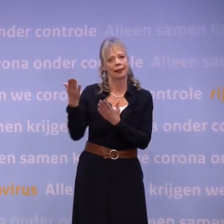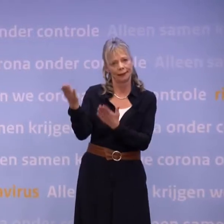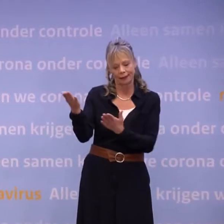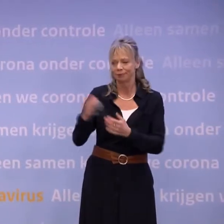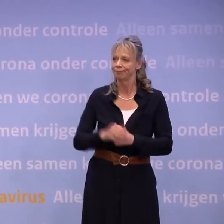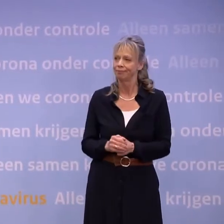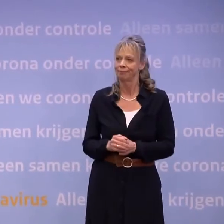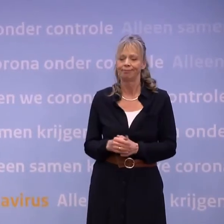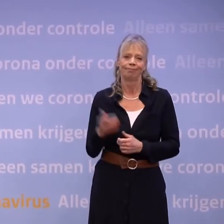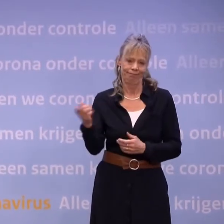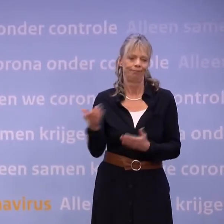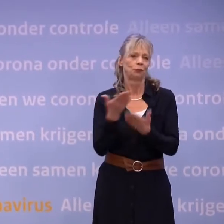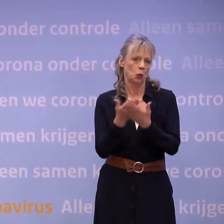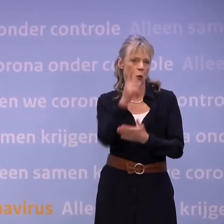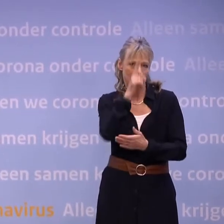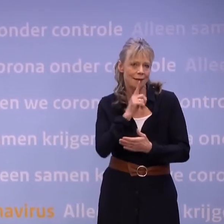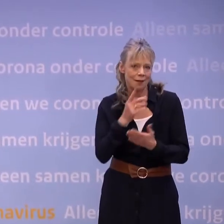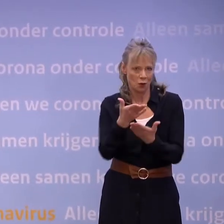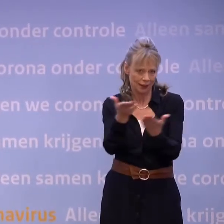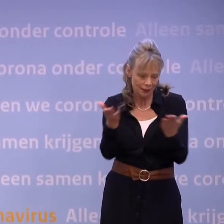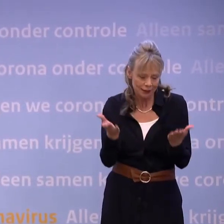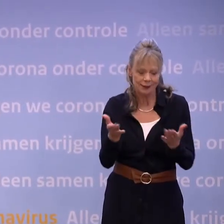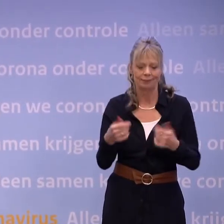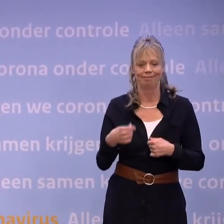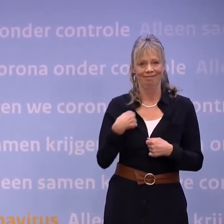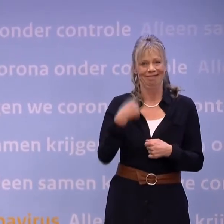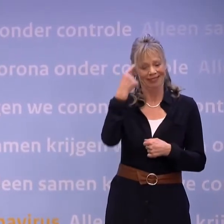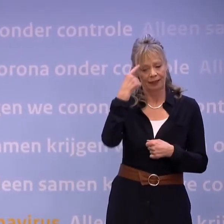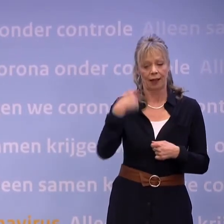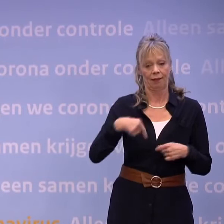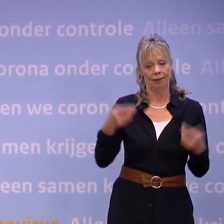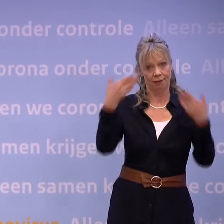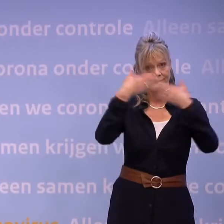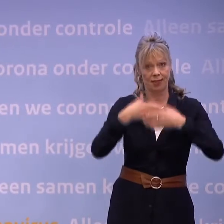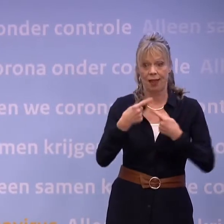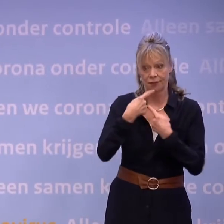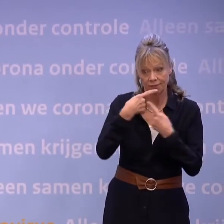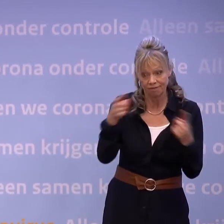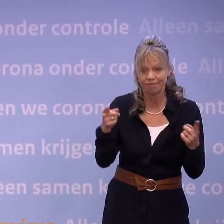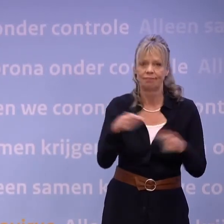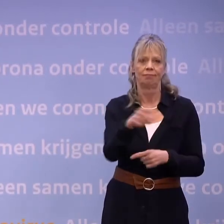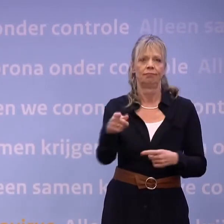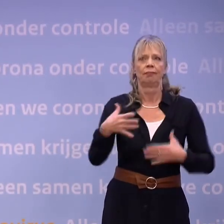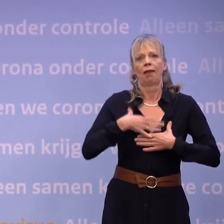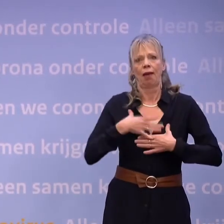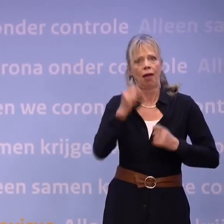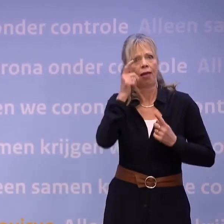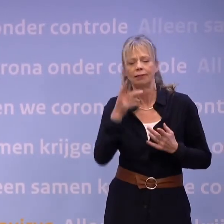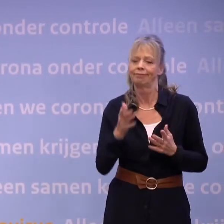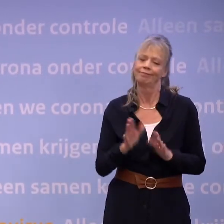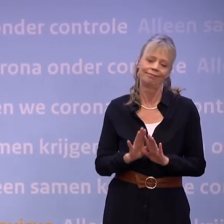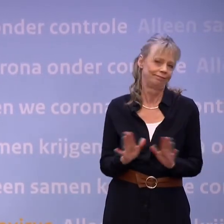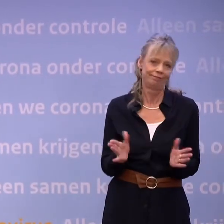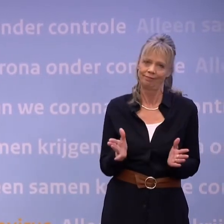Goedenavond. En ik denk dat ik u vanavond niet ga verrassen. We hebben vandaag moeten besluiten